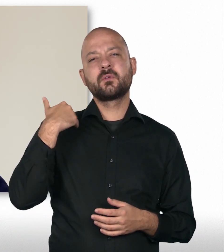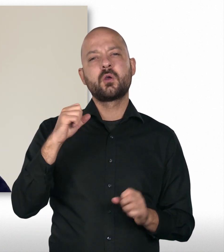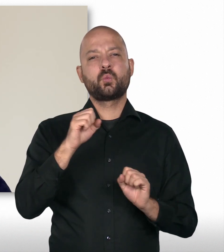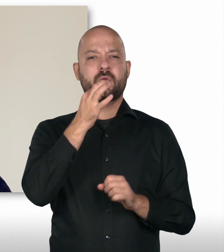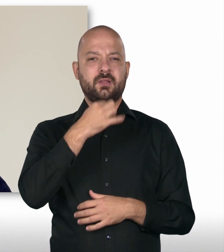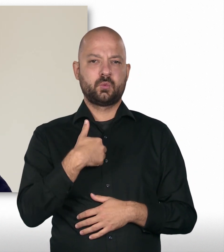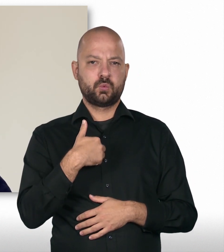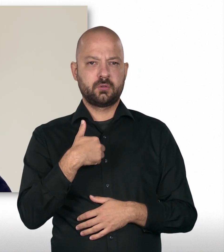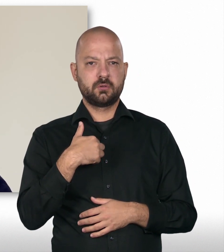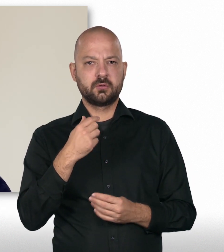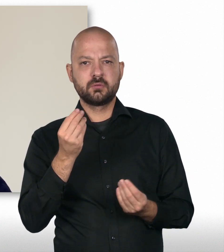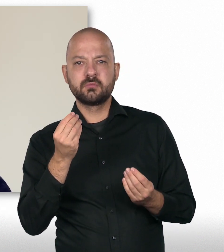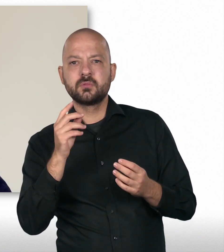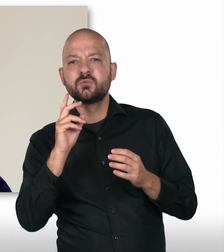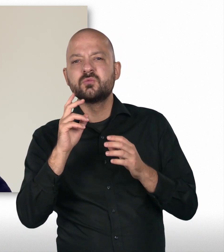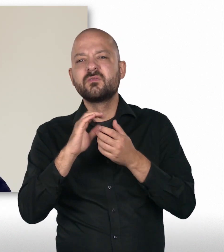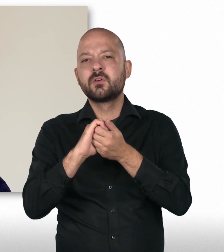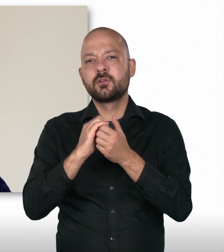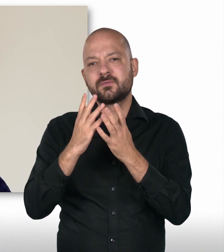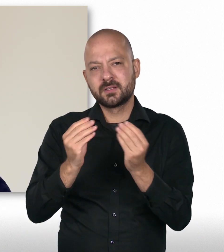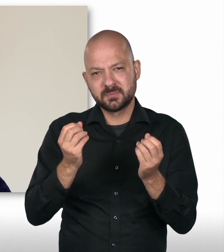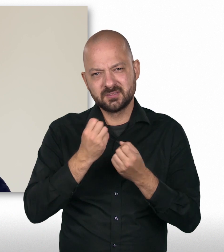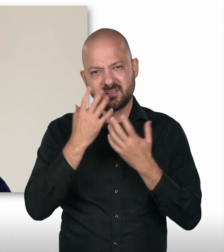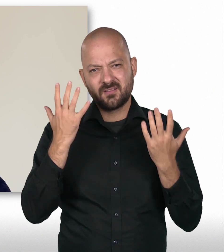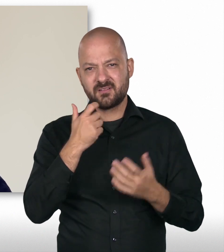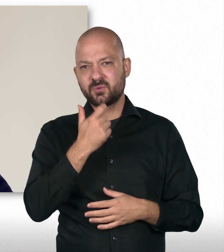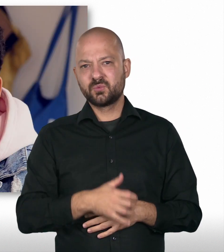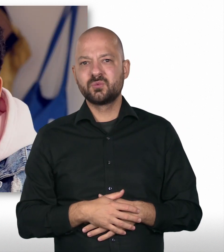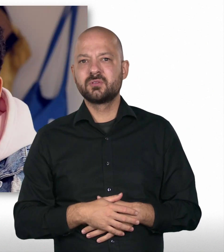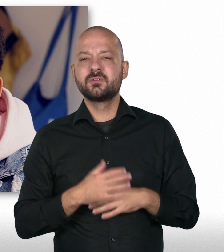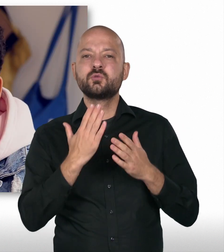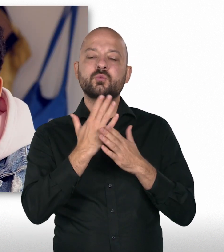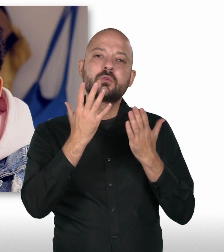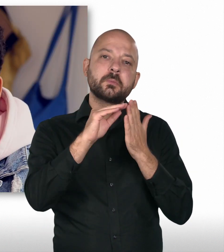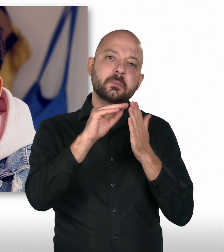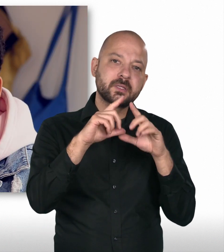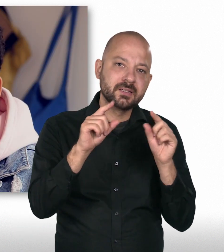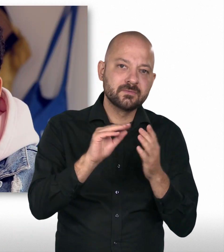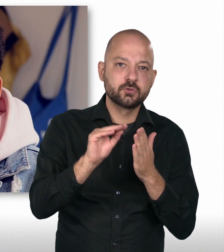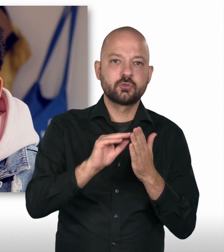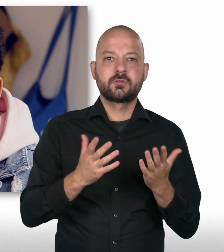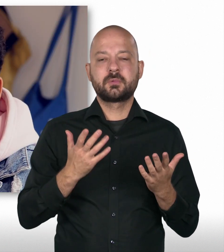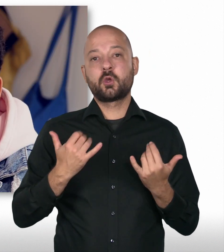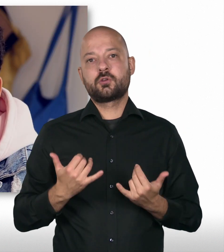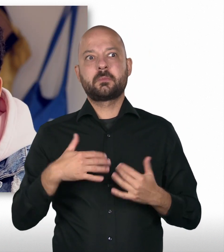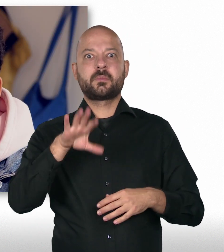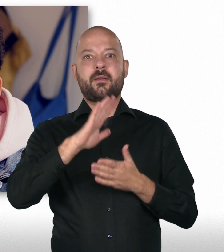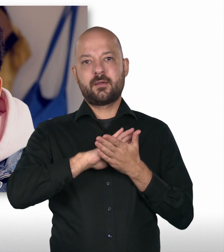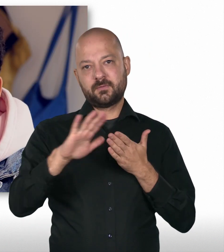war schon, es hat einen schon mitgenommen. Also man hat schon seine Freunde vermisst. Damals auch Briefe geschrieben, heutzutage geht es ja ein bisschen leichter.